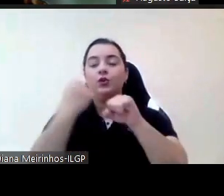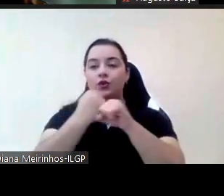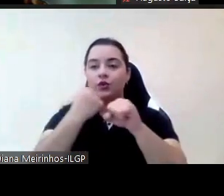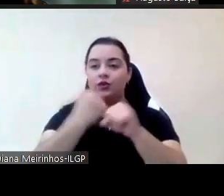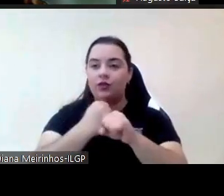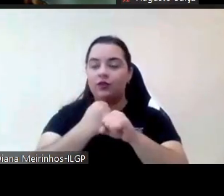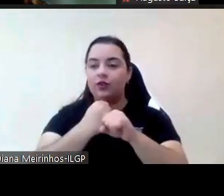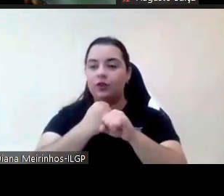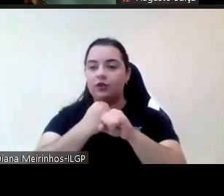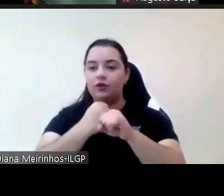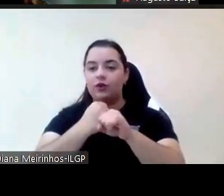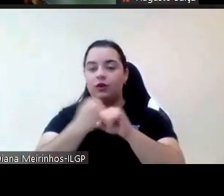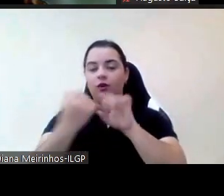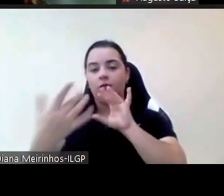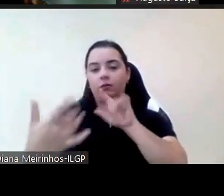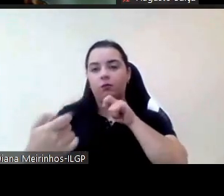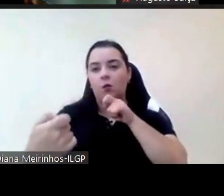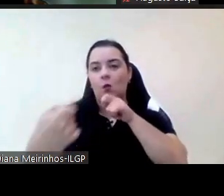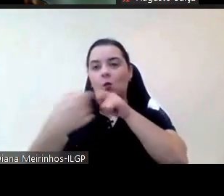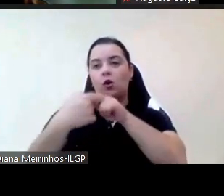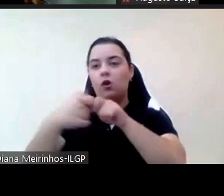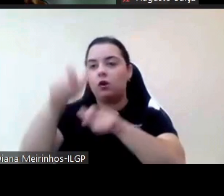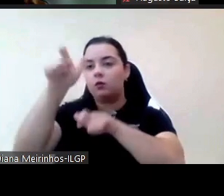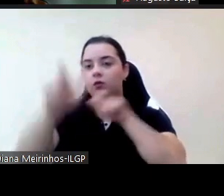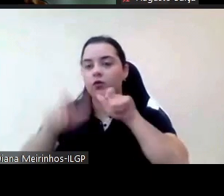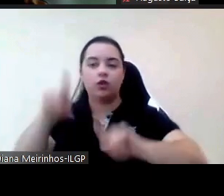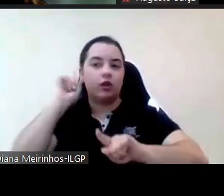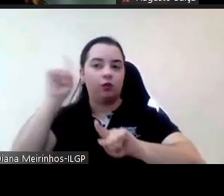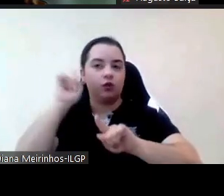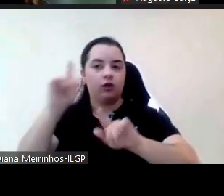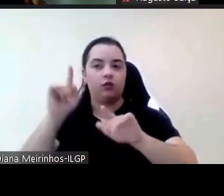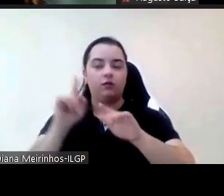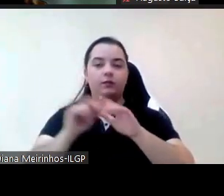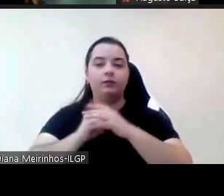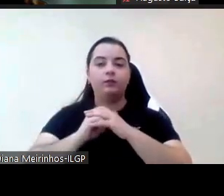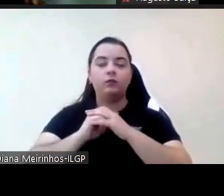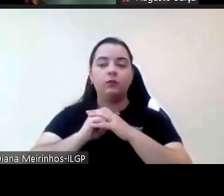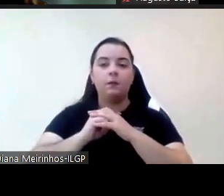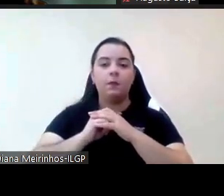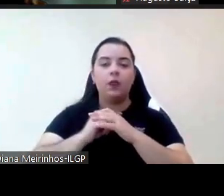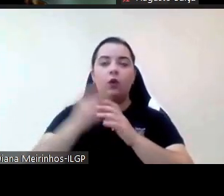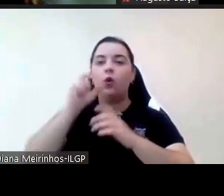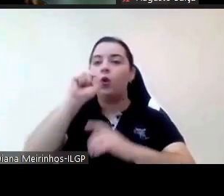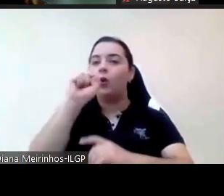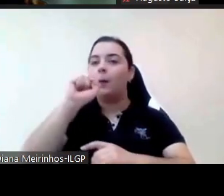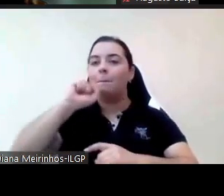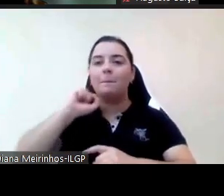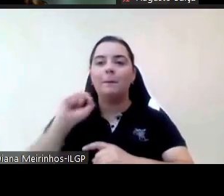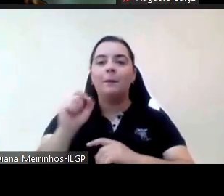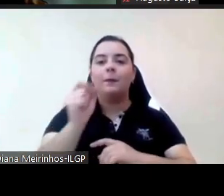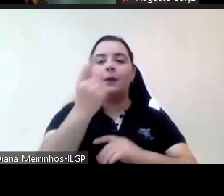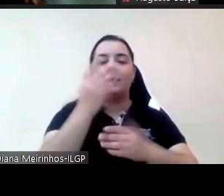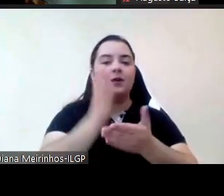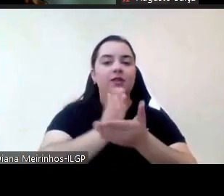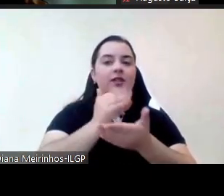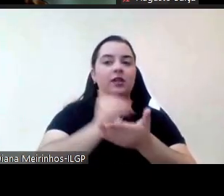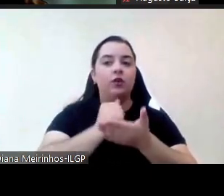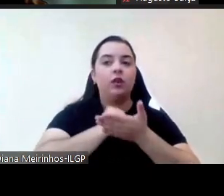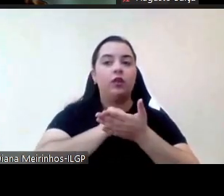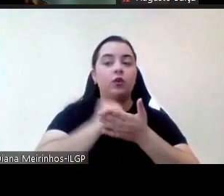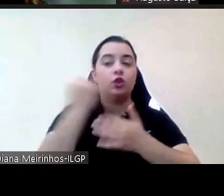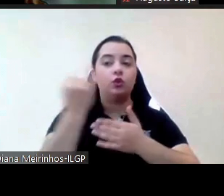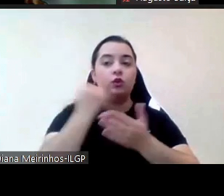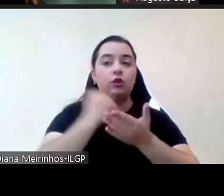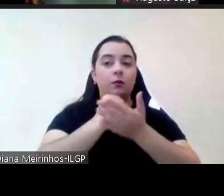um dos primeiros serviços a ser criado um dos primeiros setores a ser criado no Instituto de Apoio à Criança ainda eu lá não estava estava